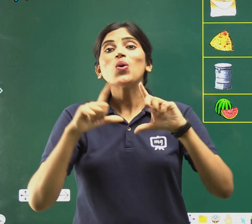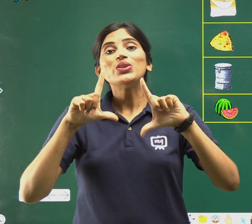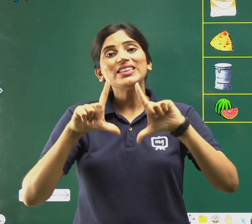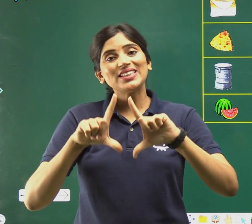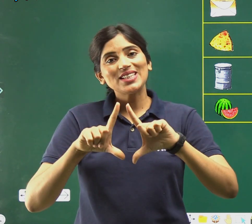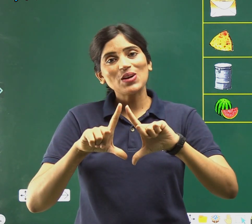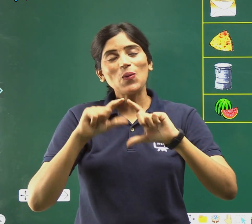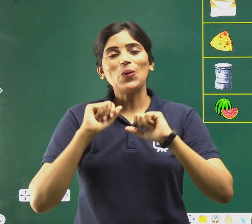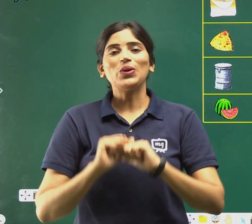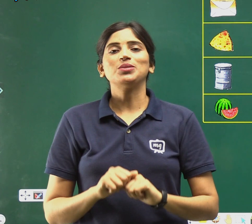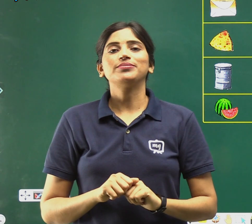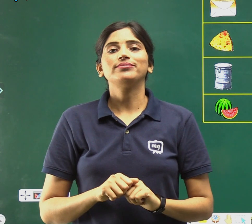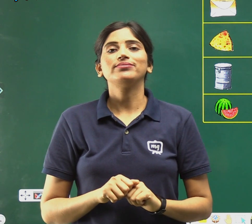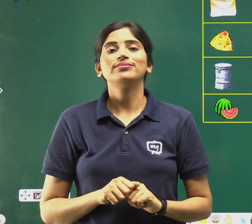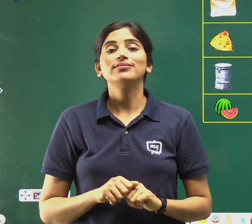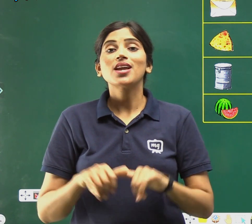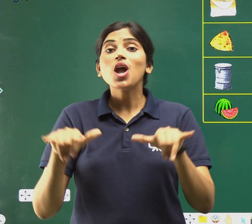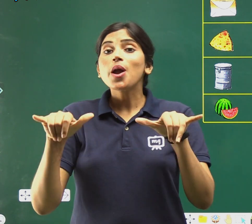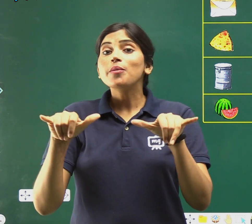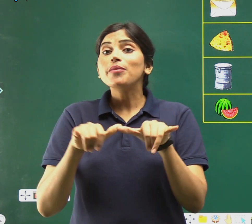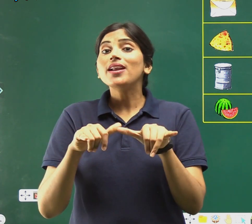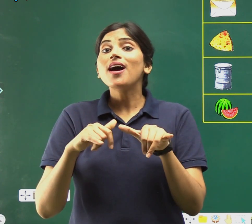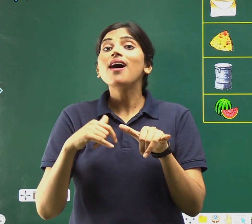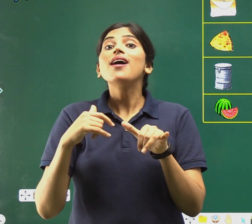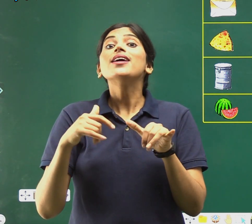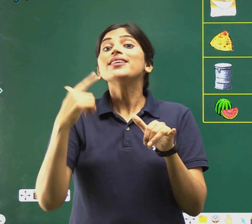तिकौन, तो मिला किस से?